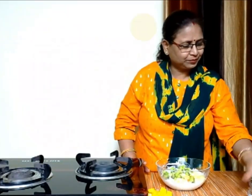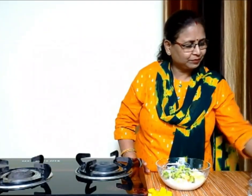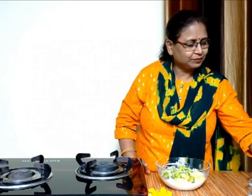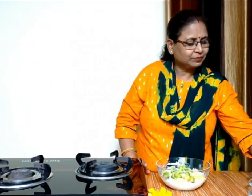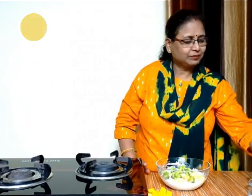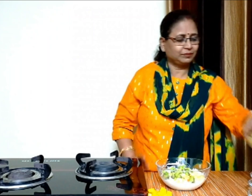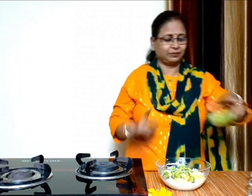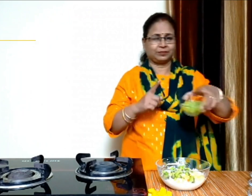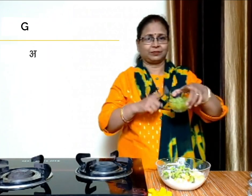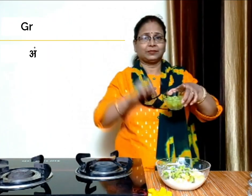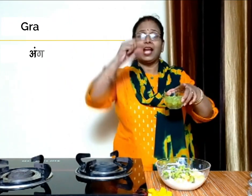कुछ अंगूर